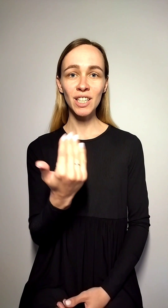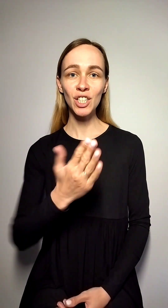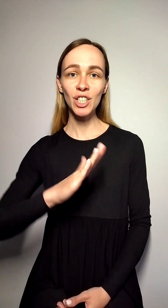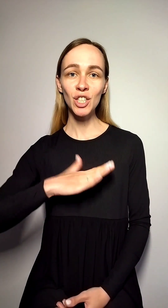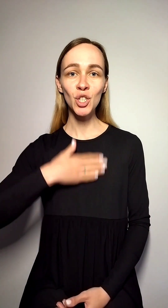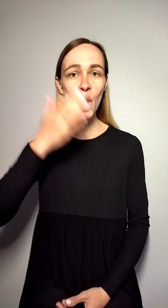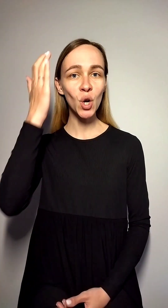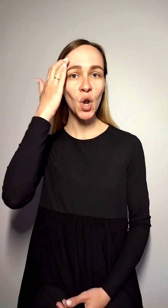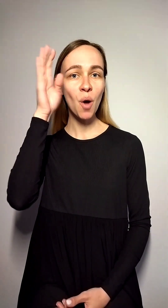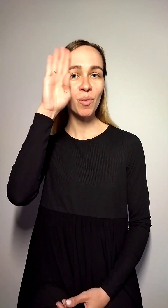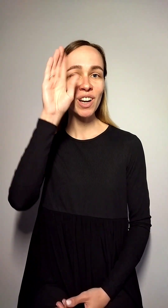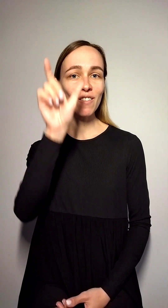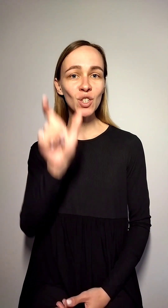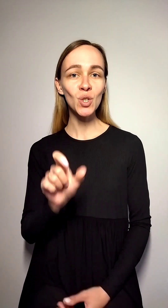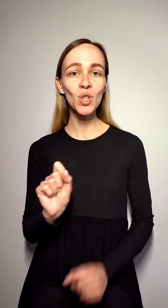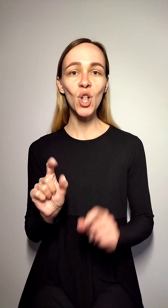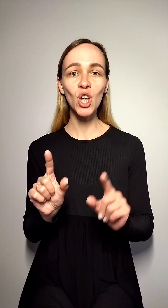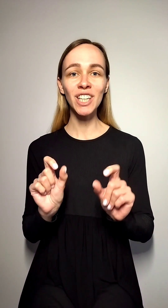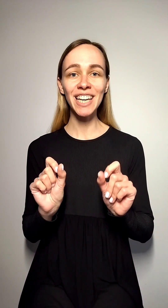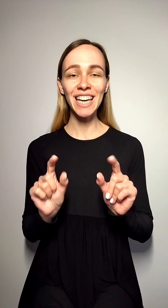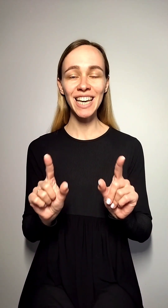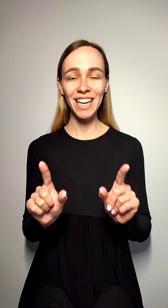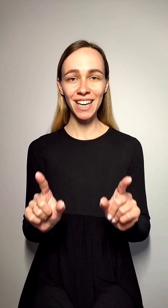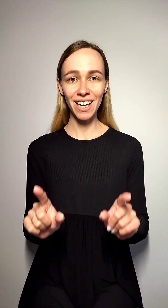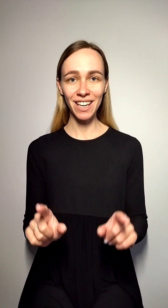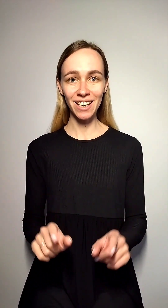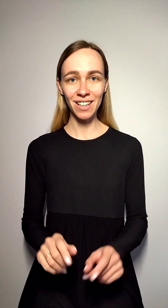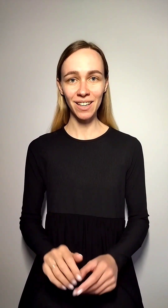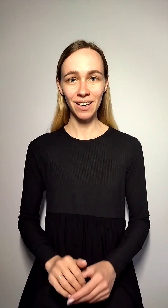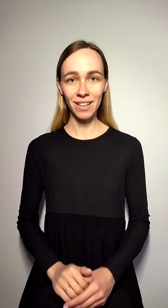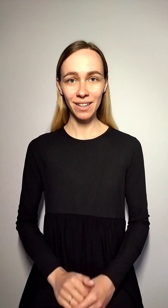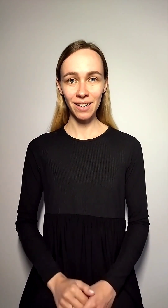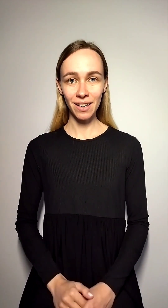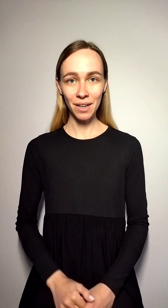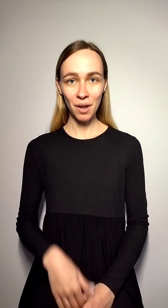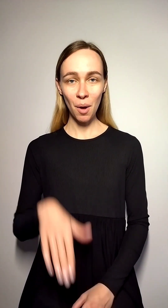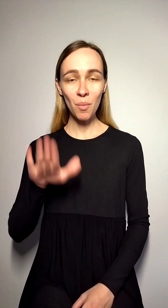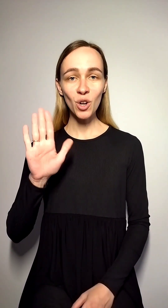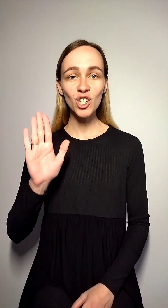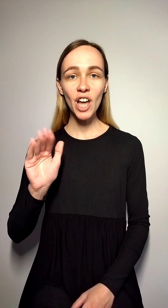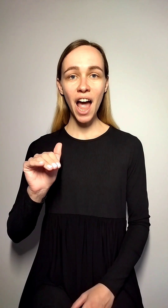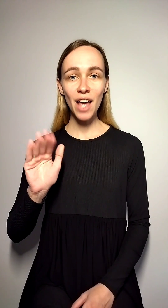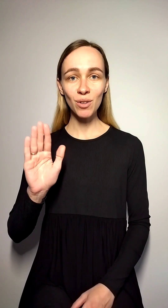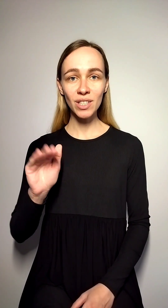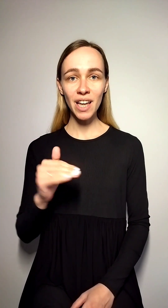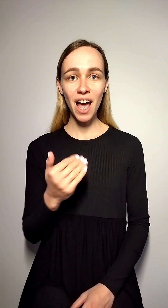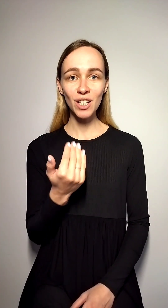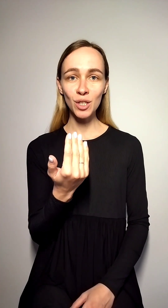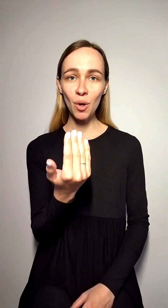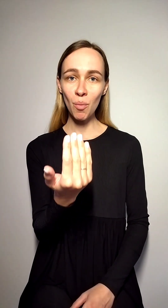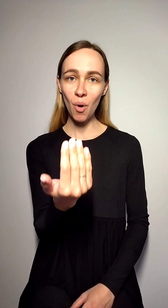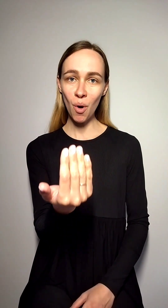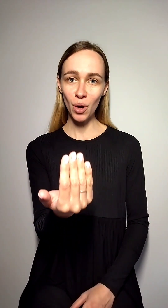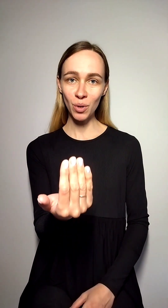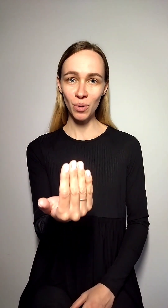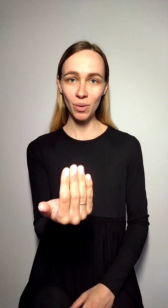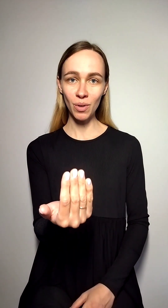чорно-бривцю золотий Прощаюся з тобою